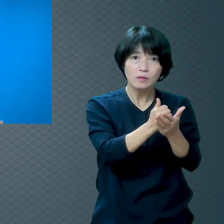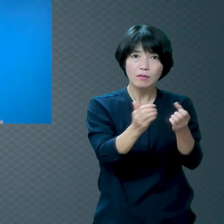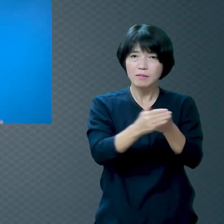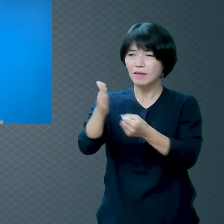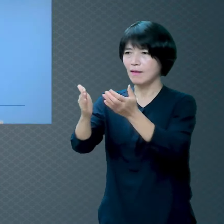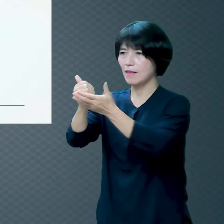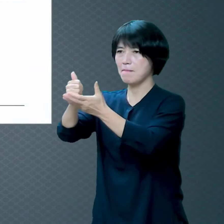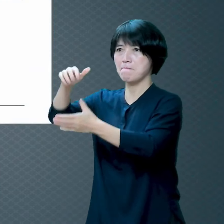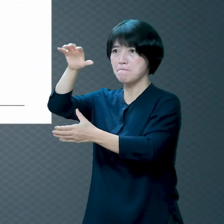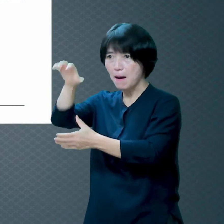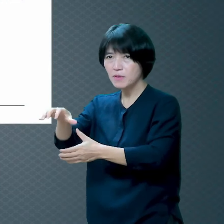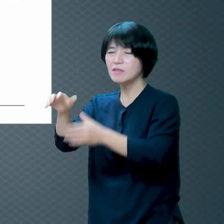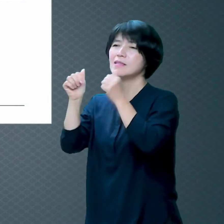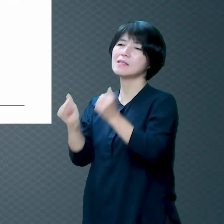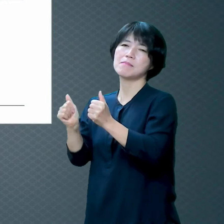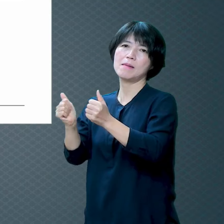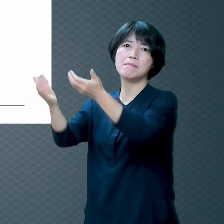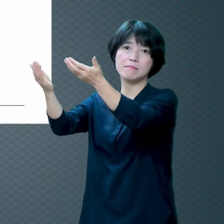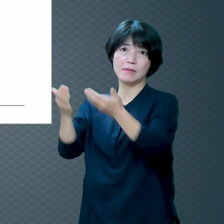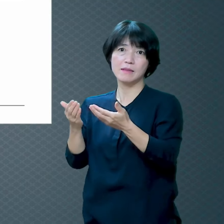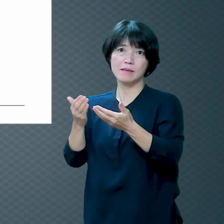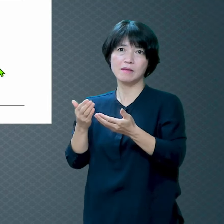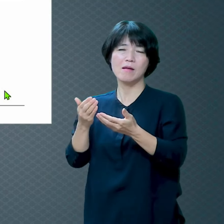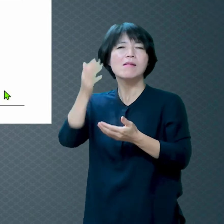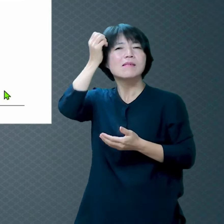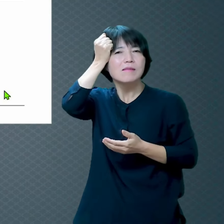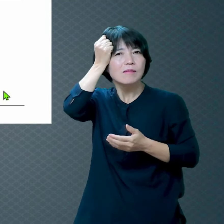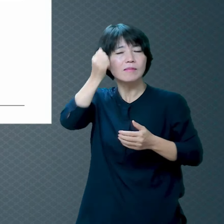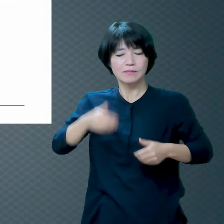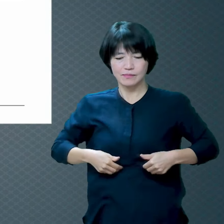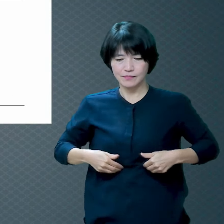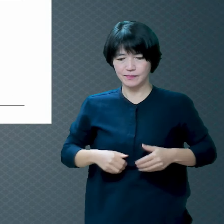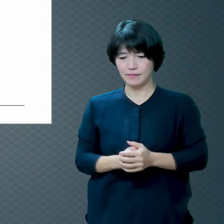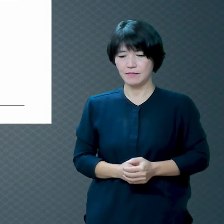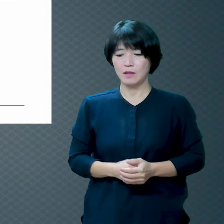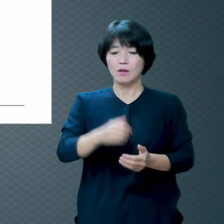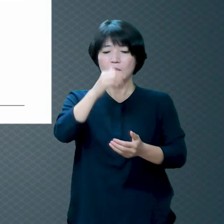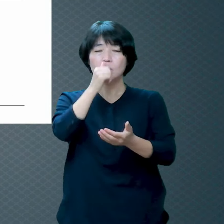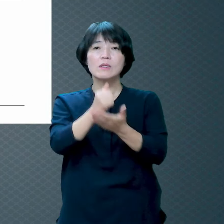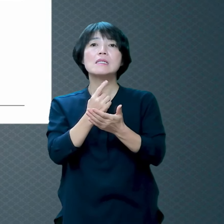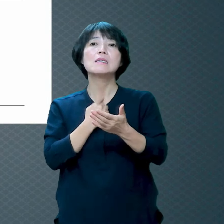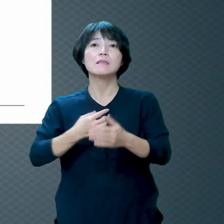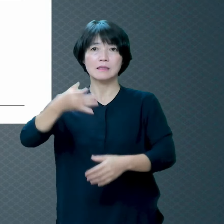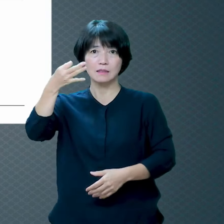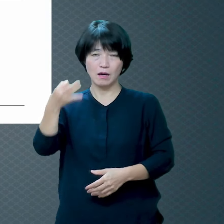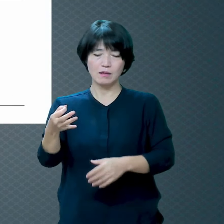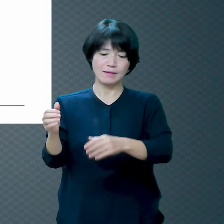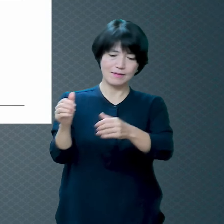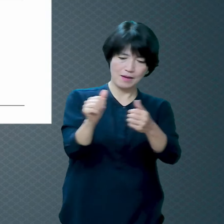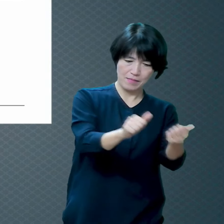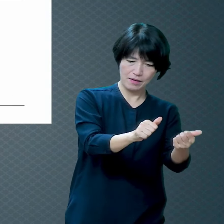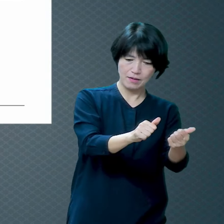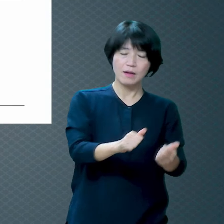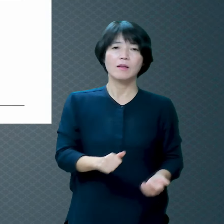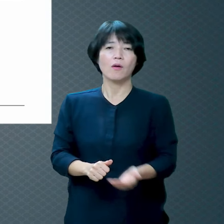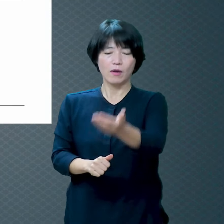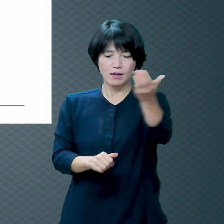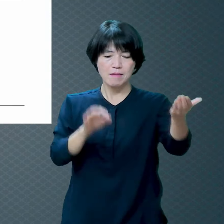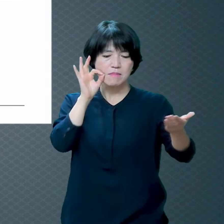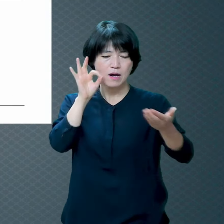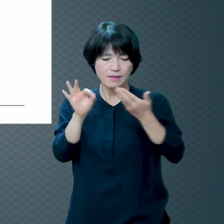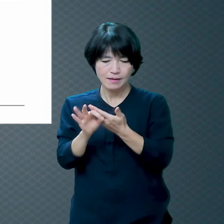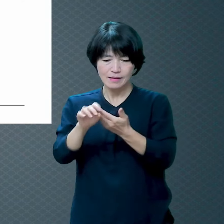죄의 삭순 사망이요 너희가 만일 그같이 아니하면 여호와께